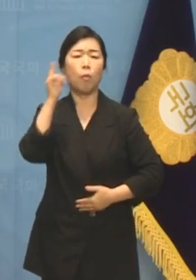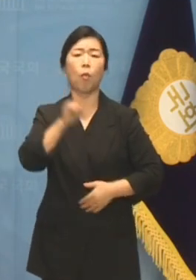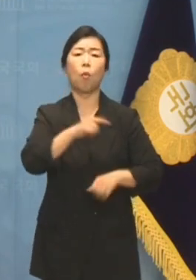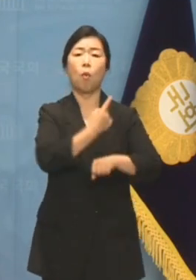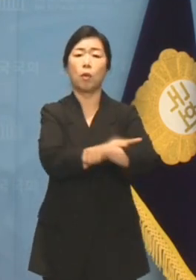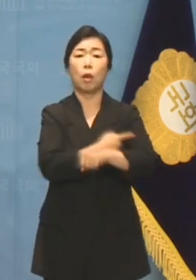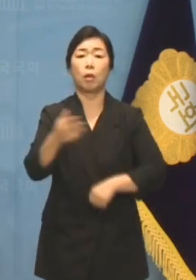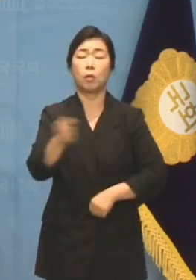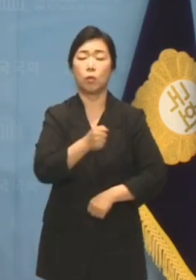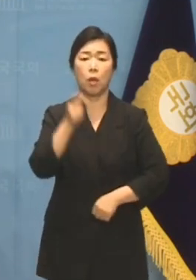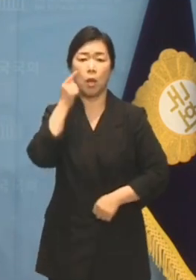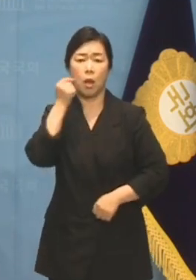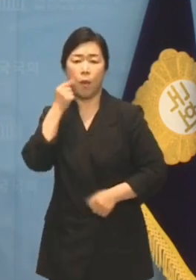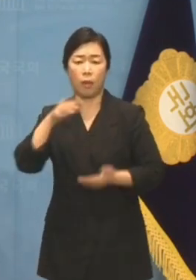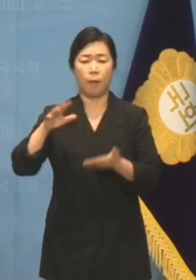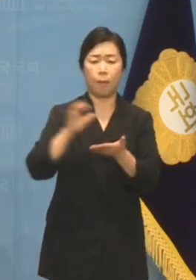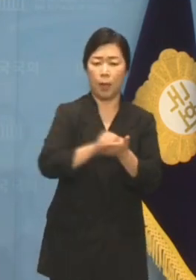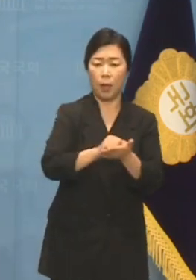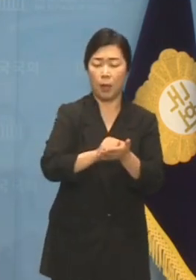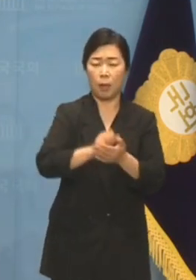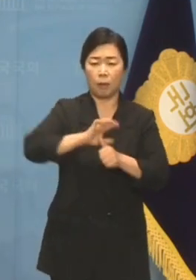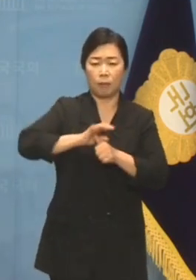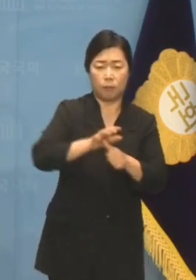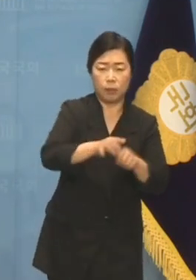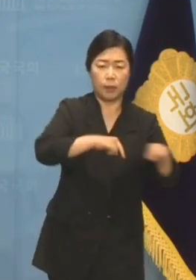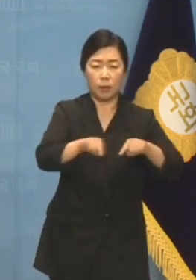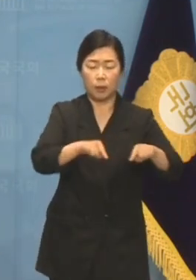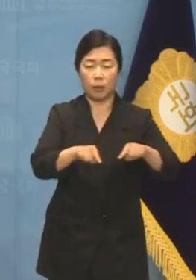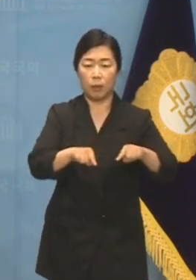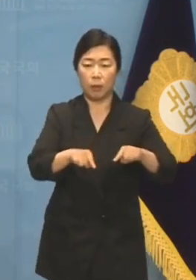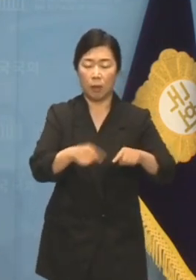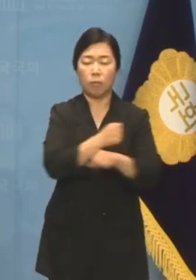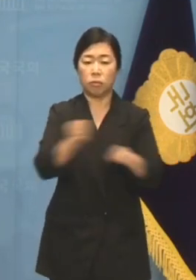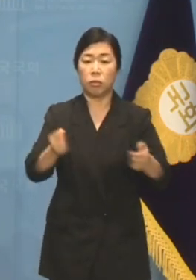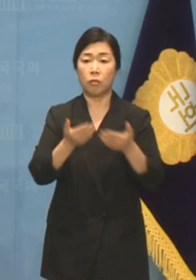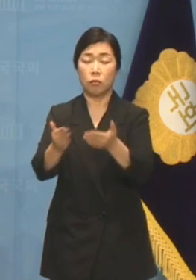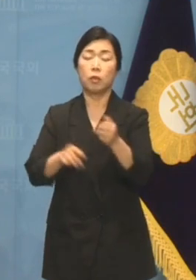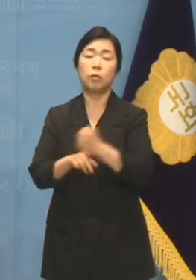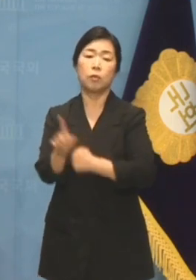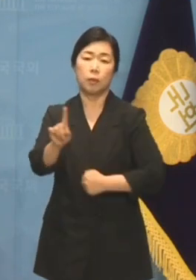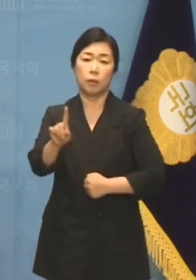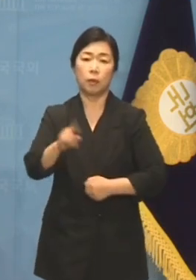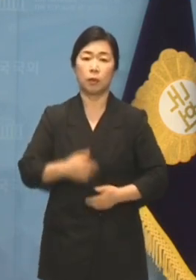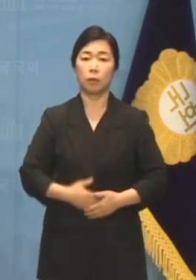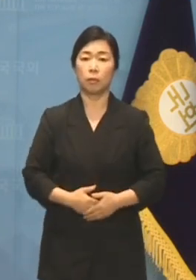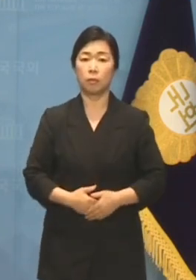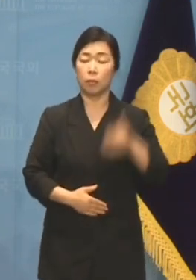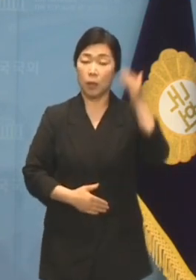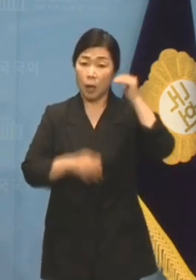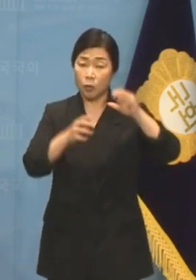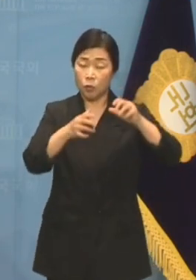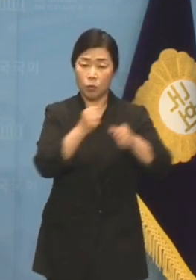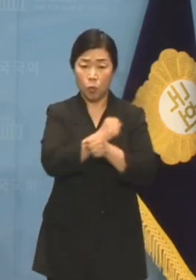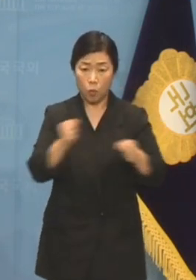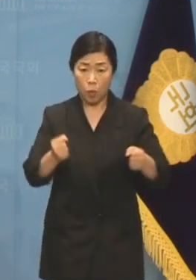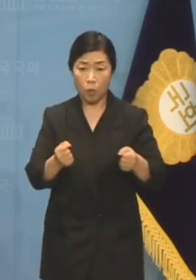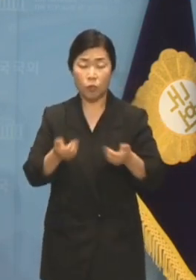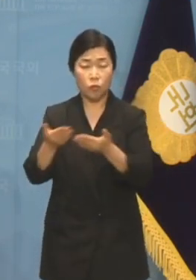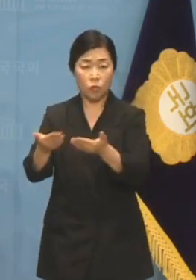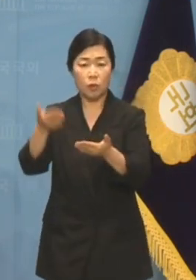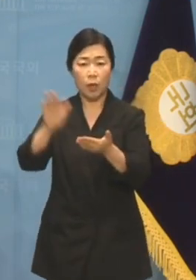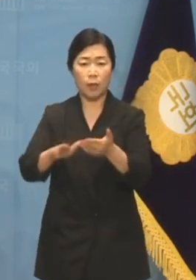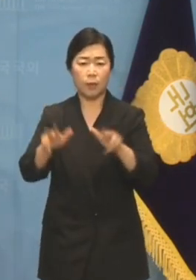일본의 침탈과 식민 지배의 면죄부를 줍니까? 우리나라가 용서하면 되는 문제를